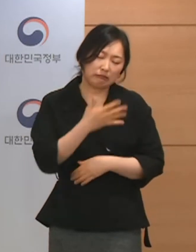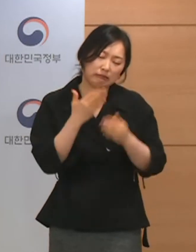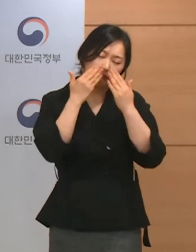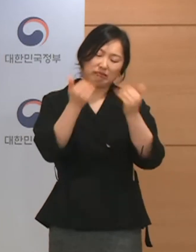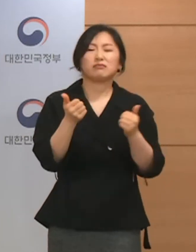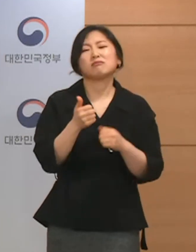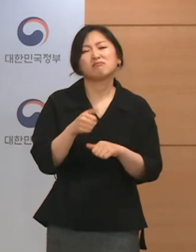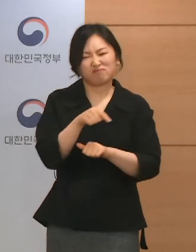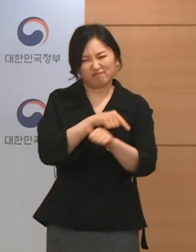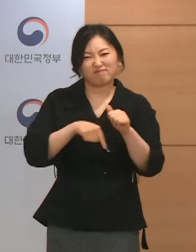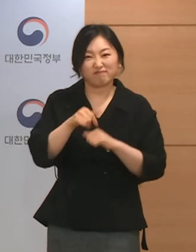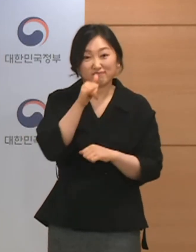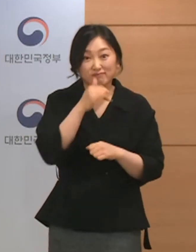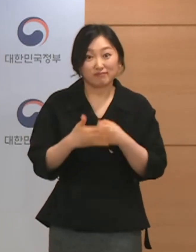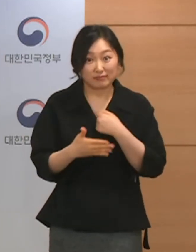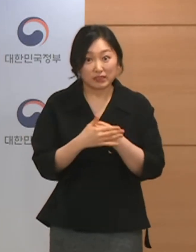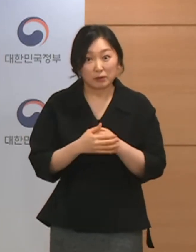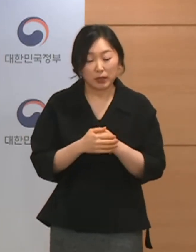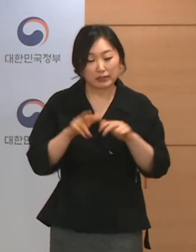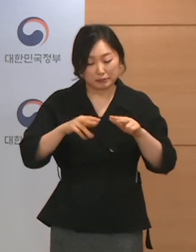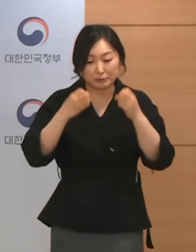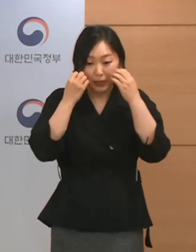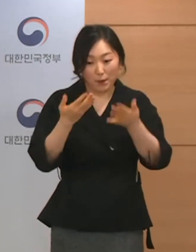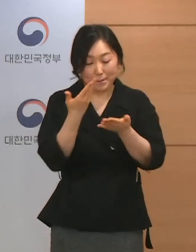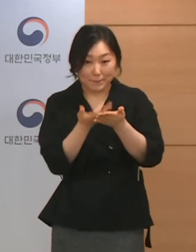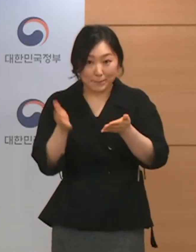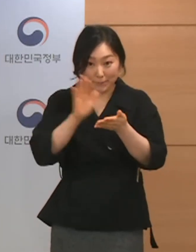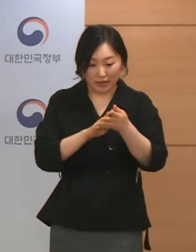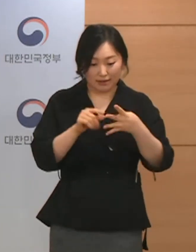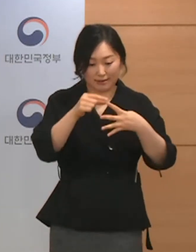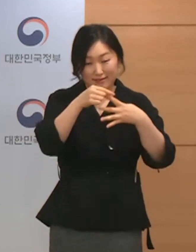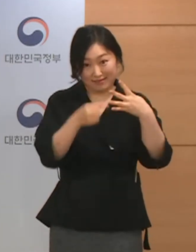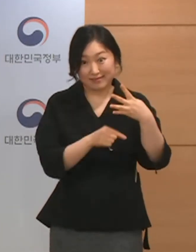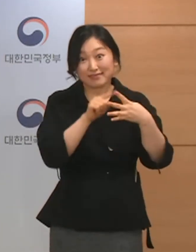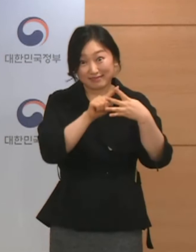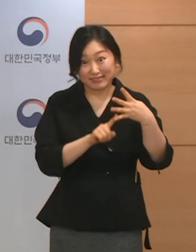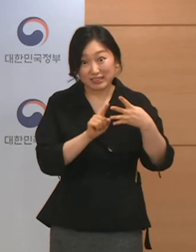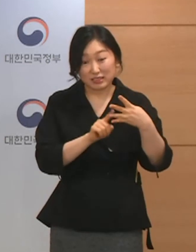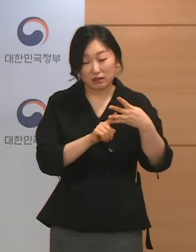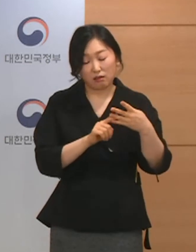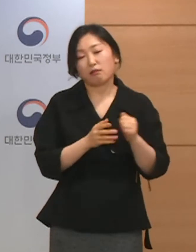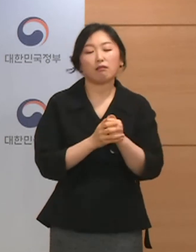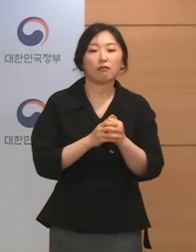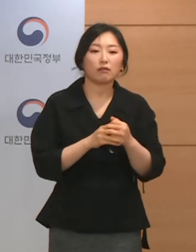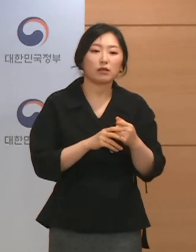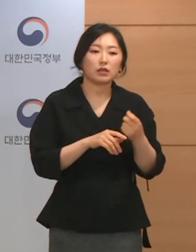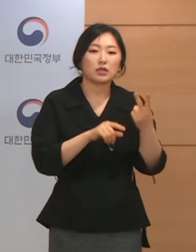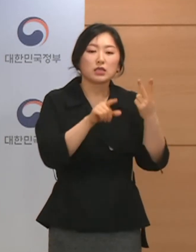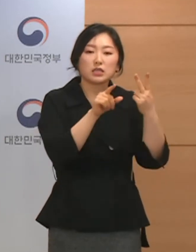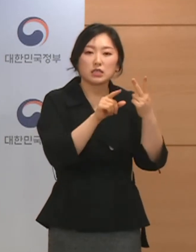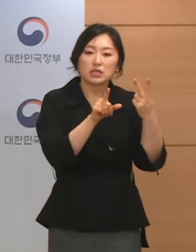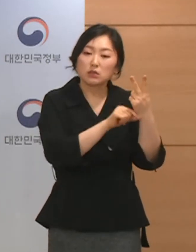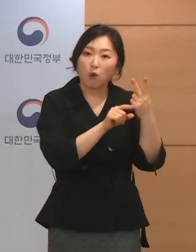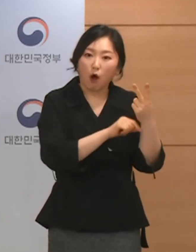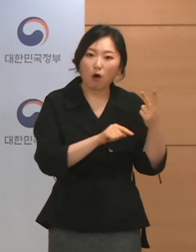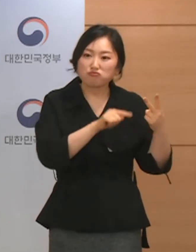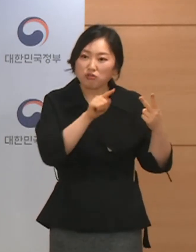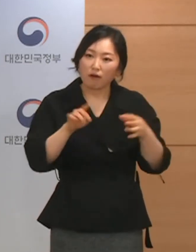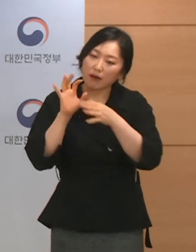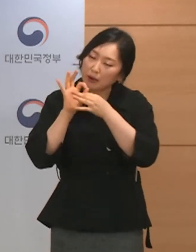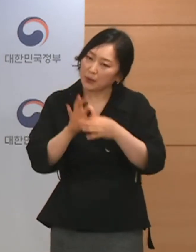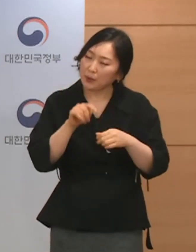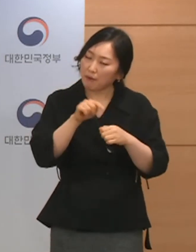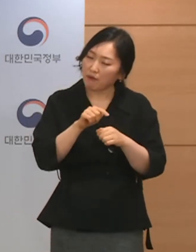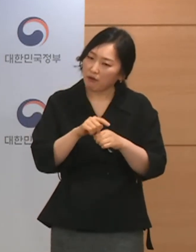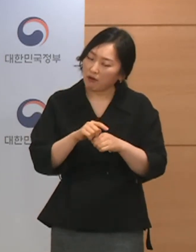새로운 사회적 거리 두기 체계로의 개편은 2월부터 검토를 하고 있었지만 계속적으로 유행 상황이 안정되지 않은